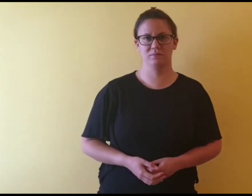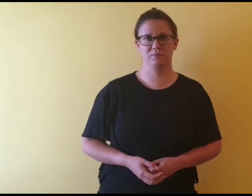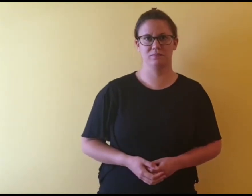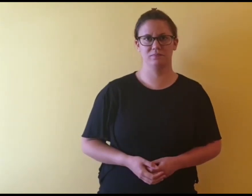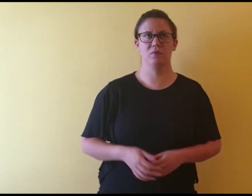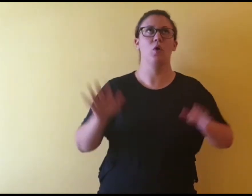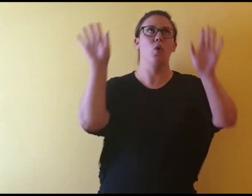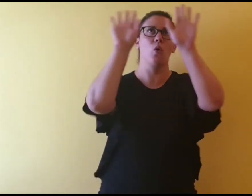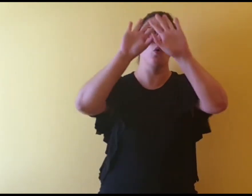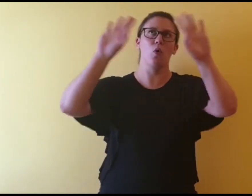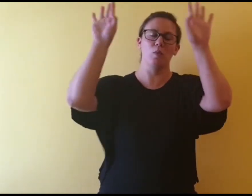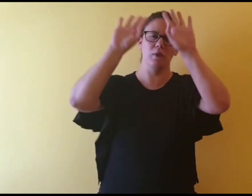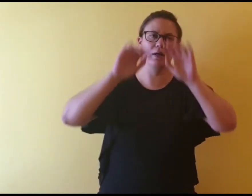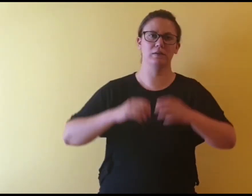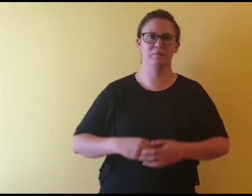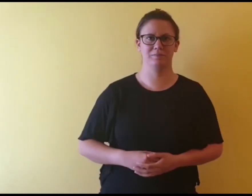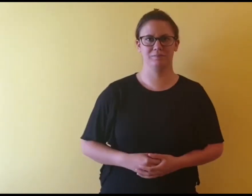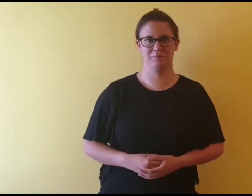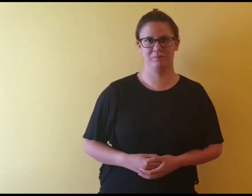Oblak.